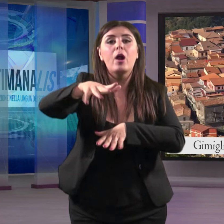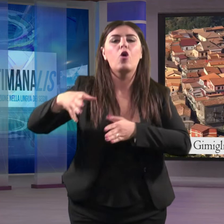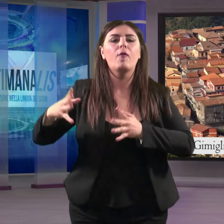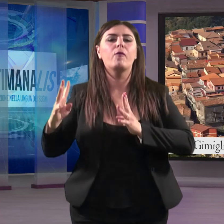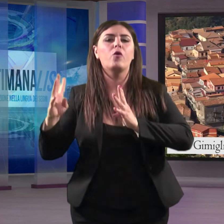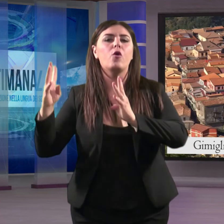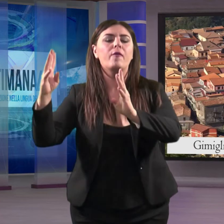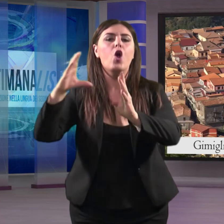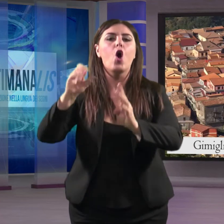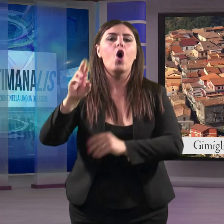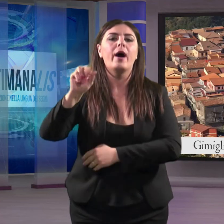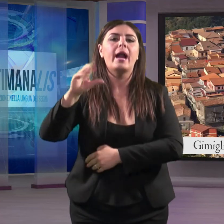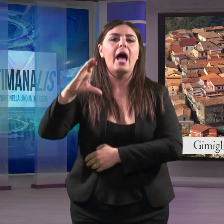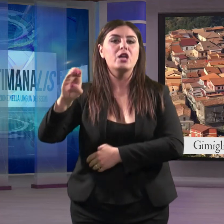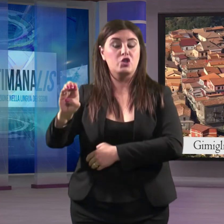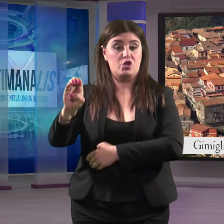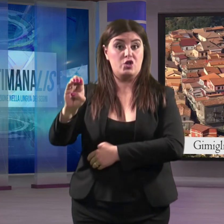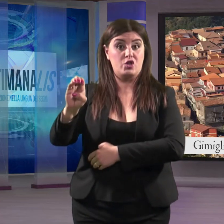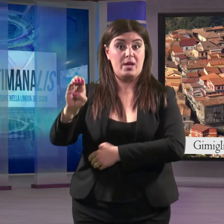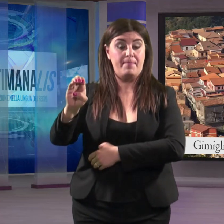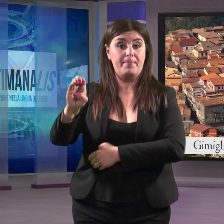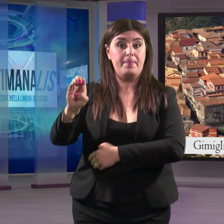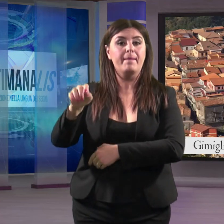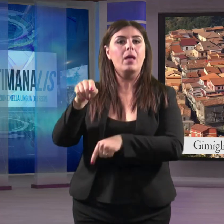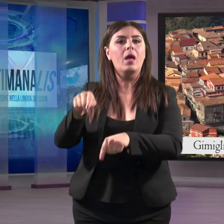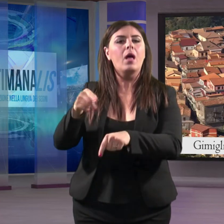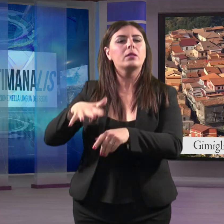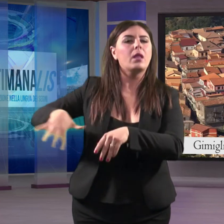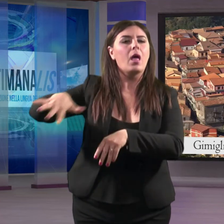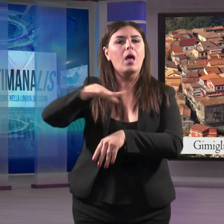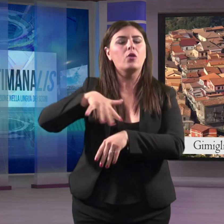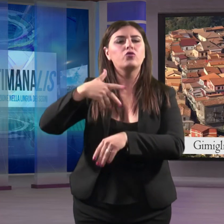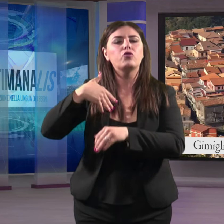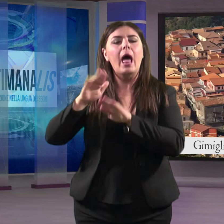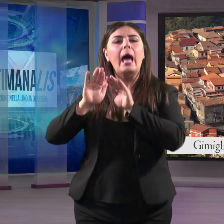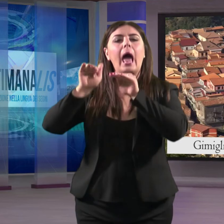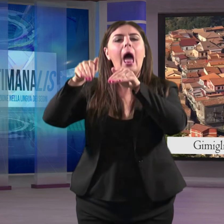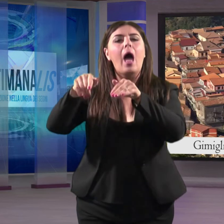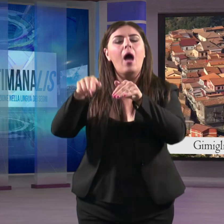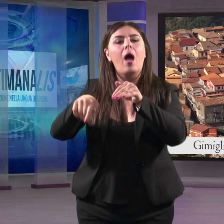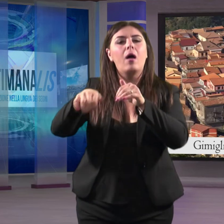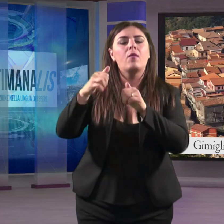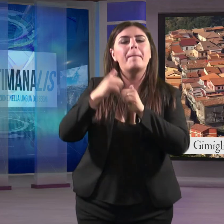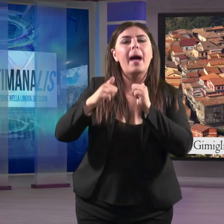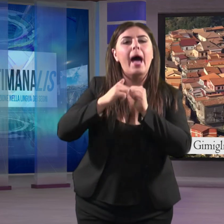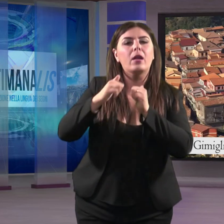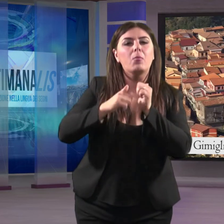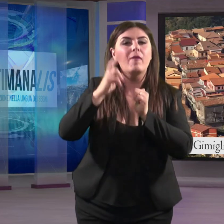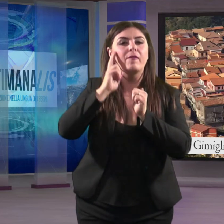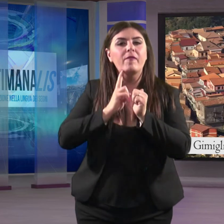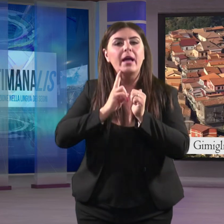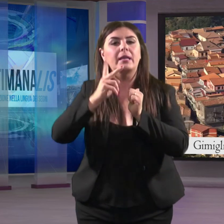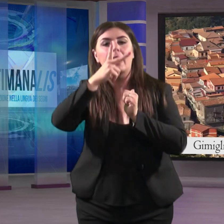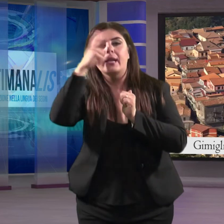che custodirà testimonianze della presenza sul territorio delle cave del marmo verde, nero e di quello rosa